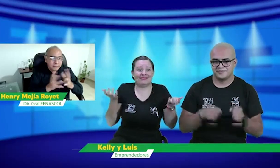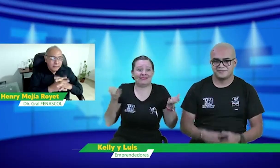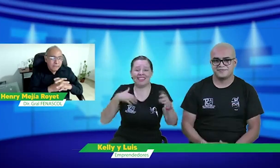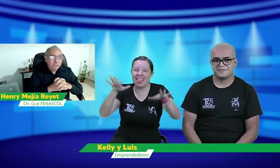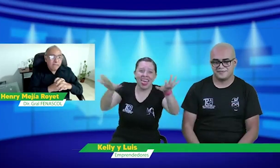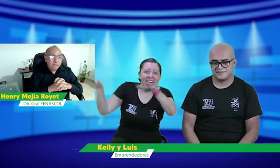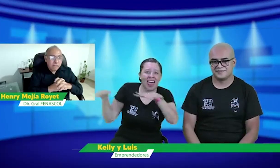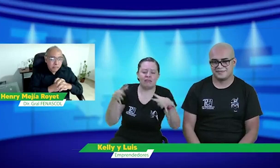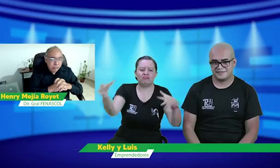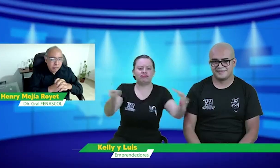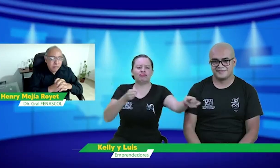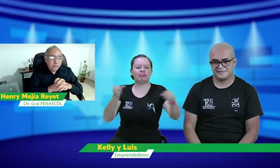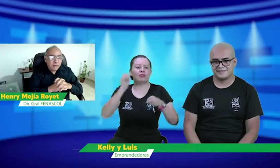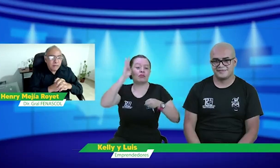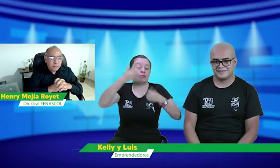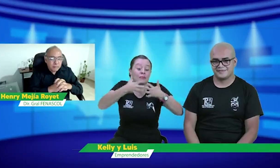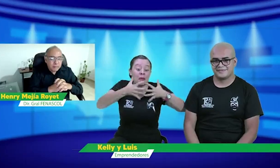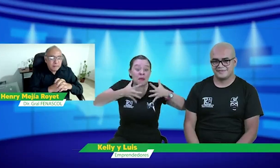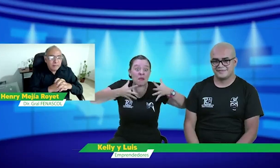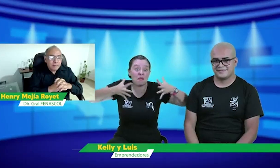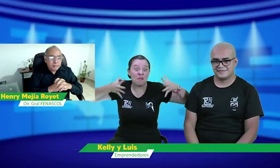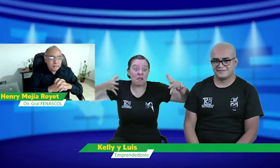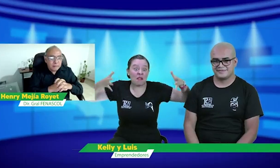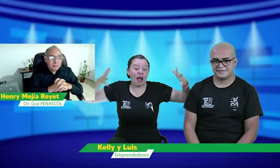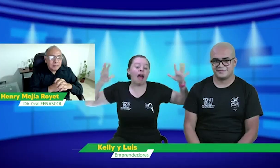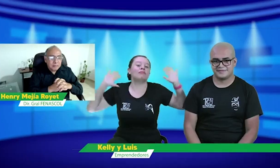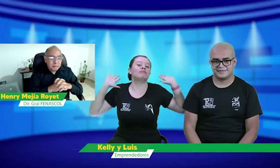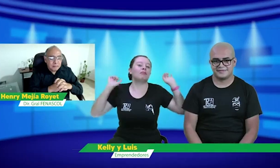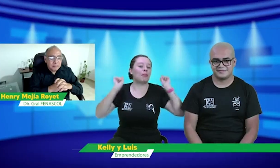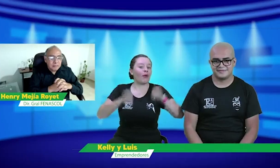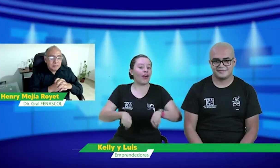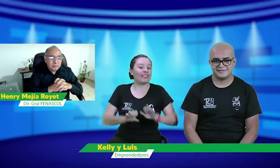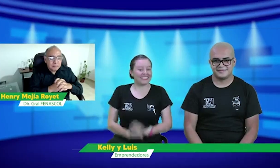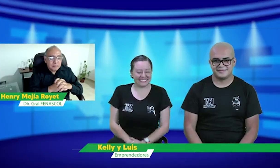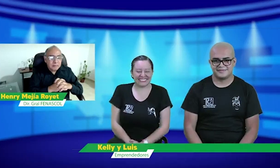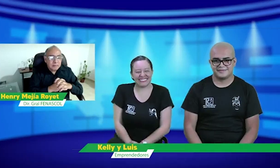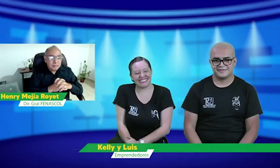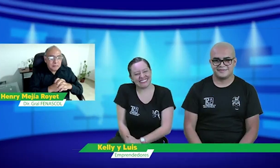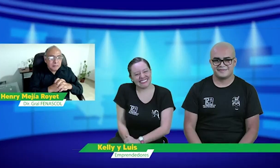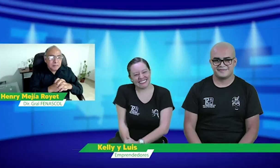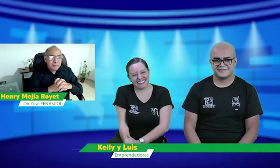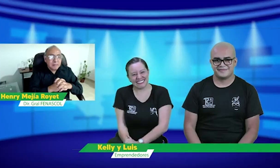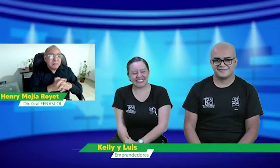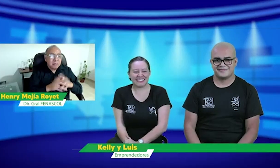intérpretes. No estar pidiendo, sino que traerlo, porque, pues, si la empresa crece, podríamos costearlo.